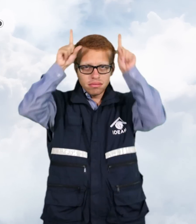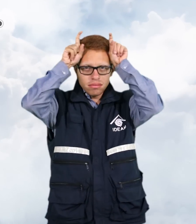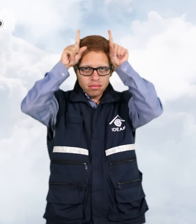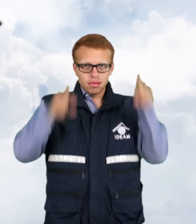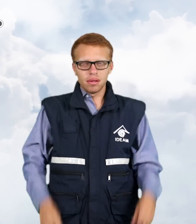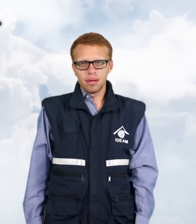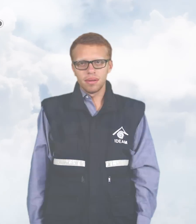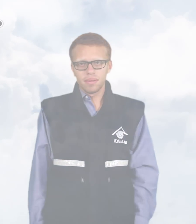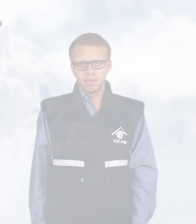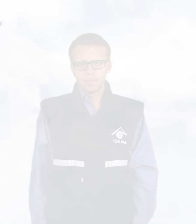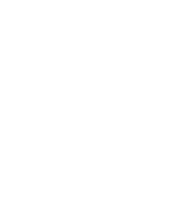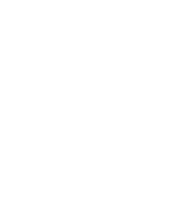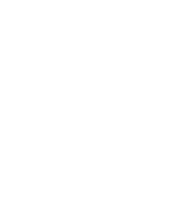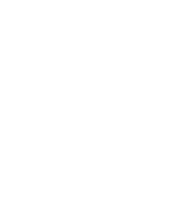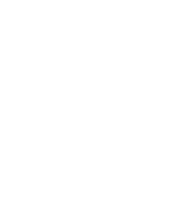y Android.